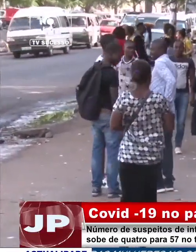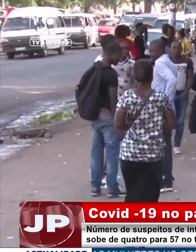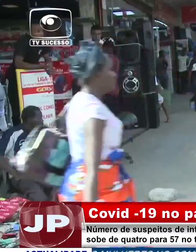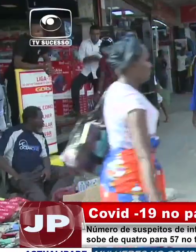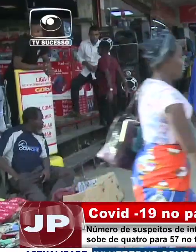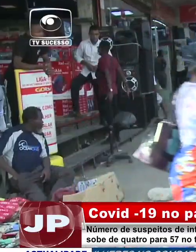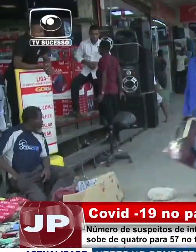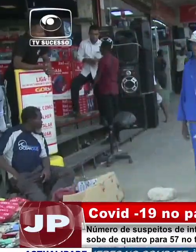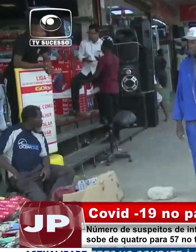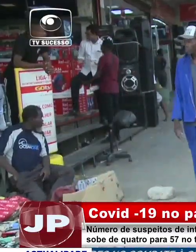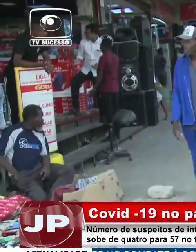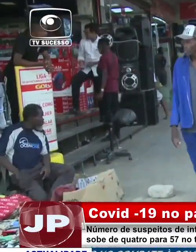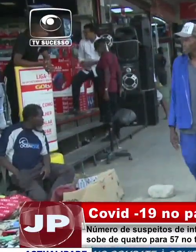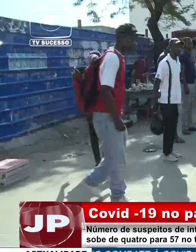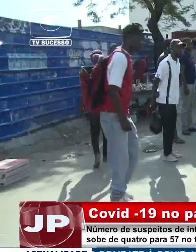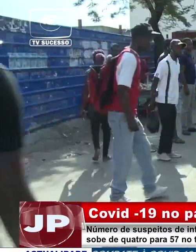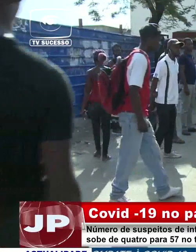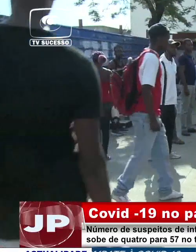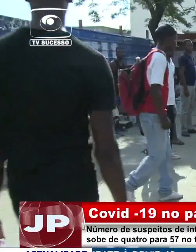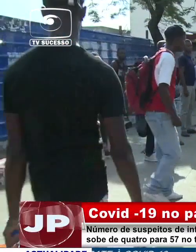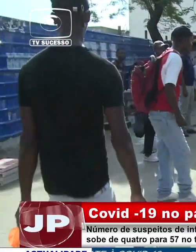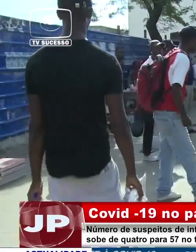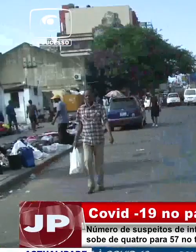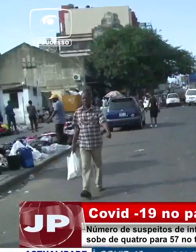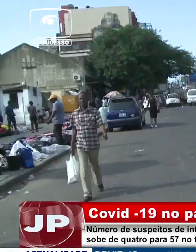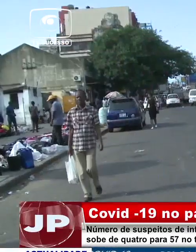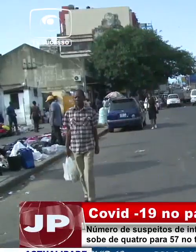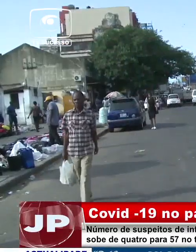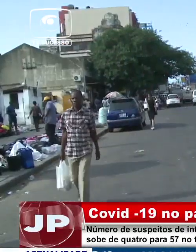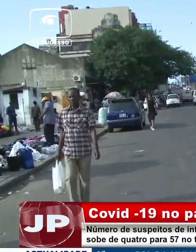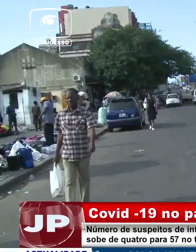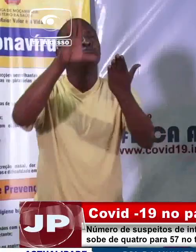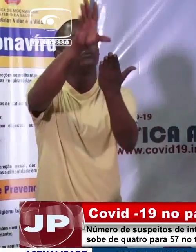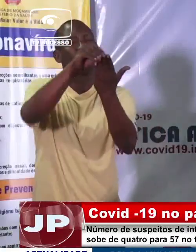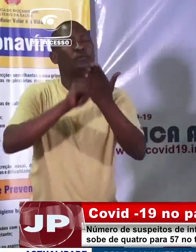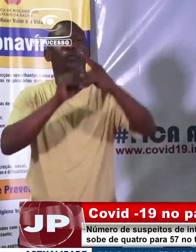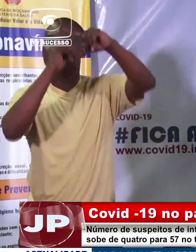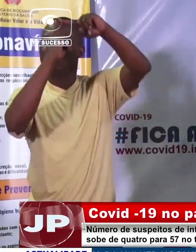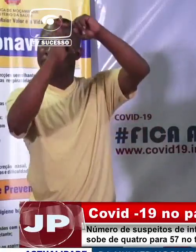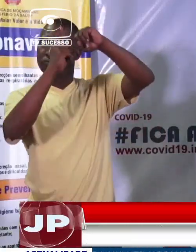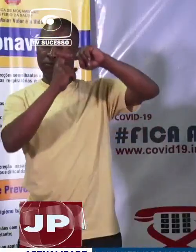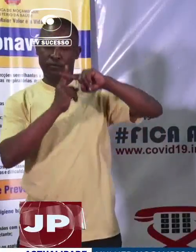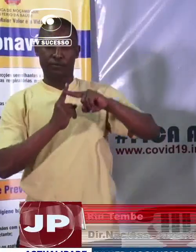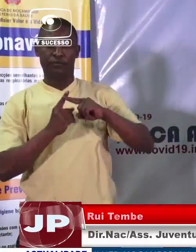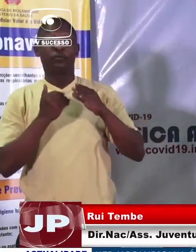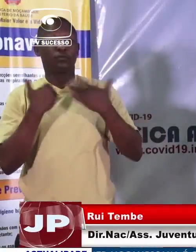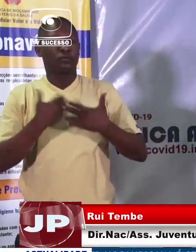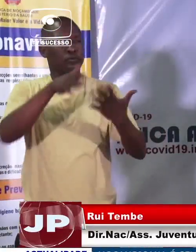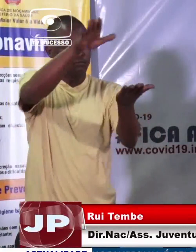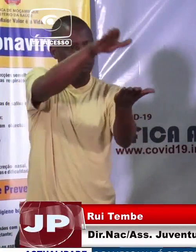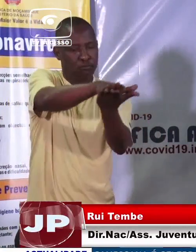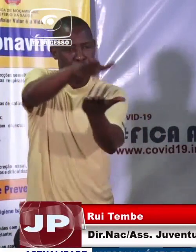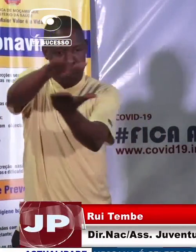contra a pandemia nos locais de concentração em Maputo. Notamos no terreno que as pessoas estão a catar